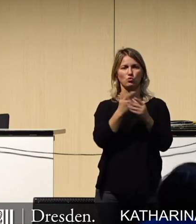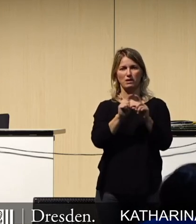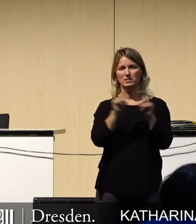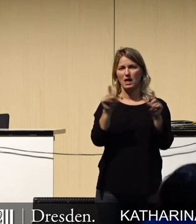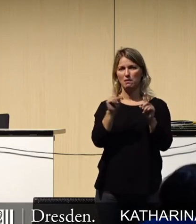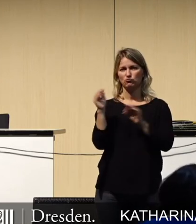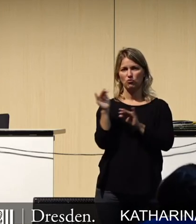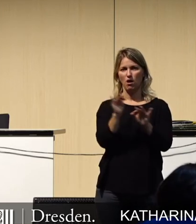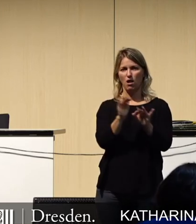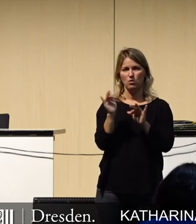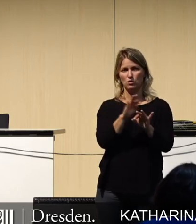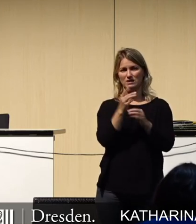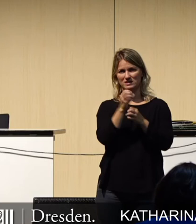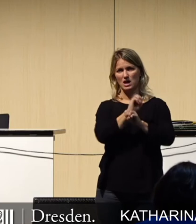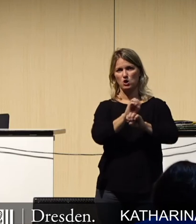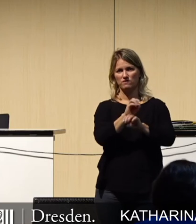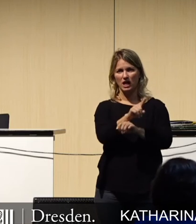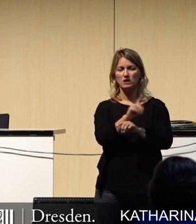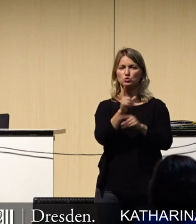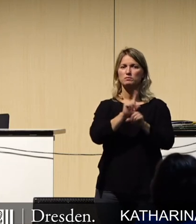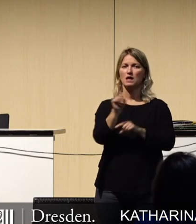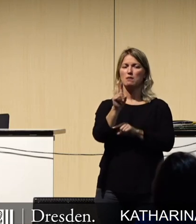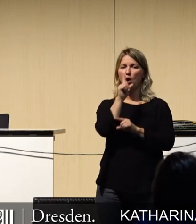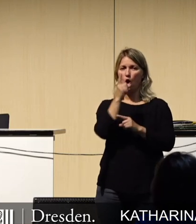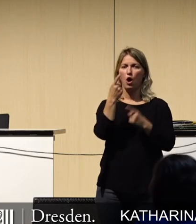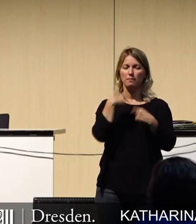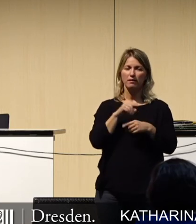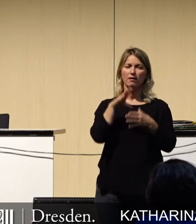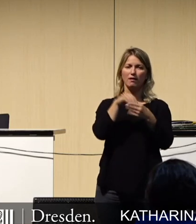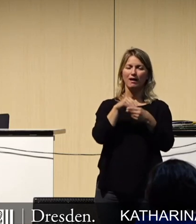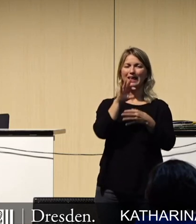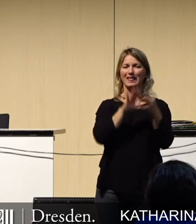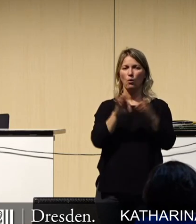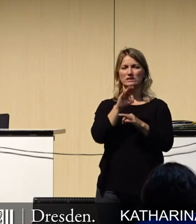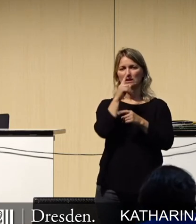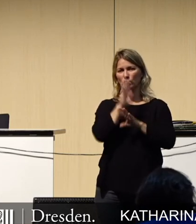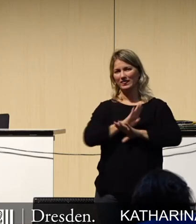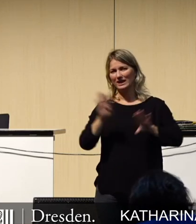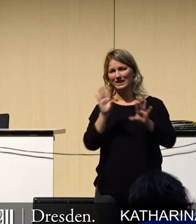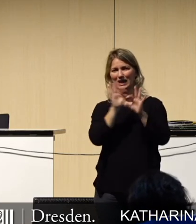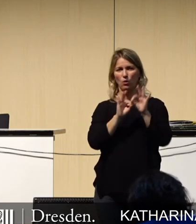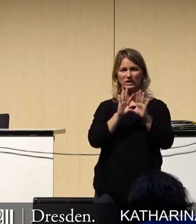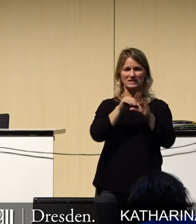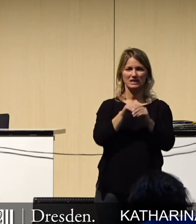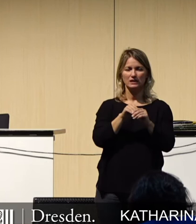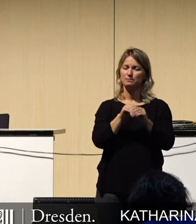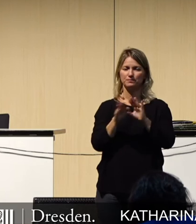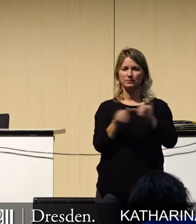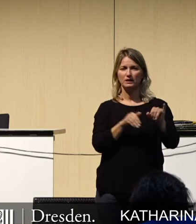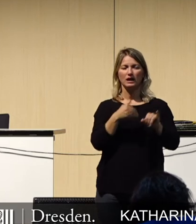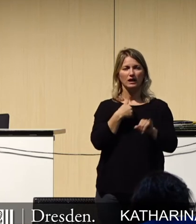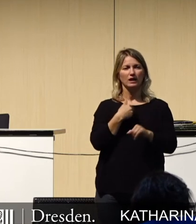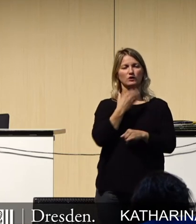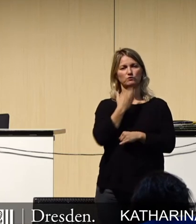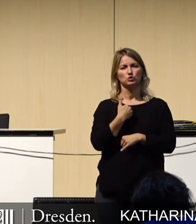nochmal mit aufgeklärt hat, was ionisierende und nicht ionisierende Strahlung angeht. Ich würde gerne so ein bisschen auf die